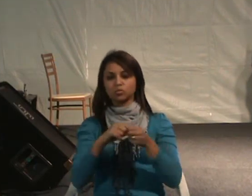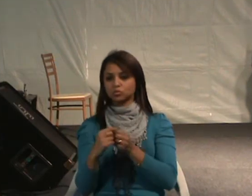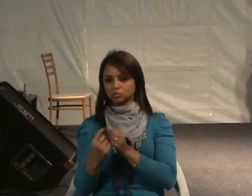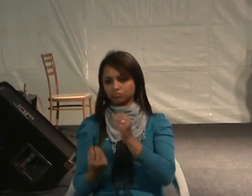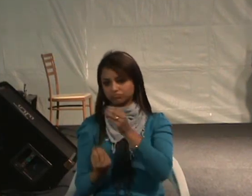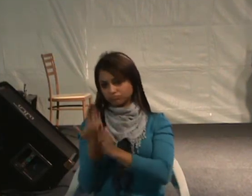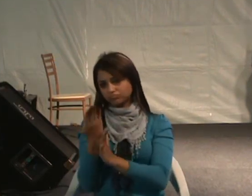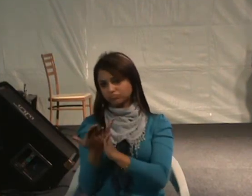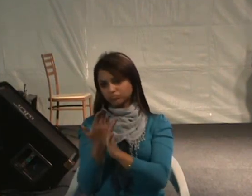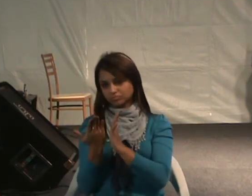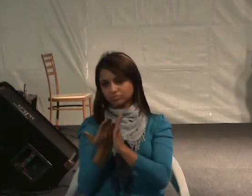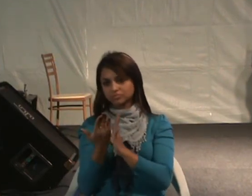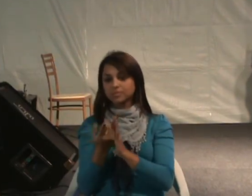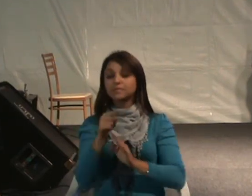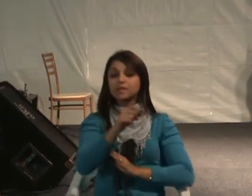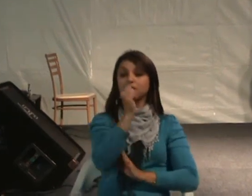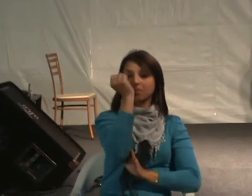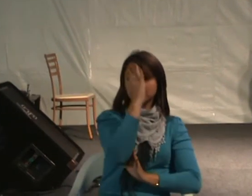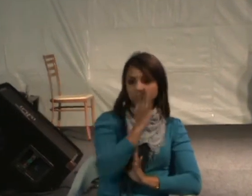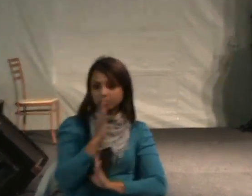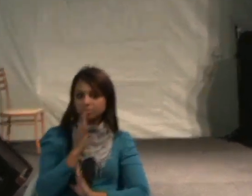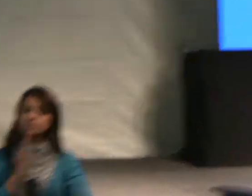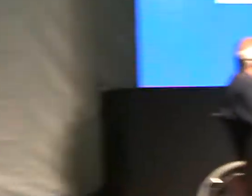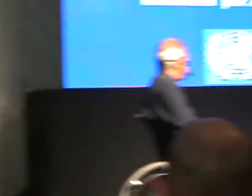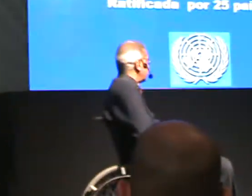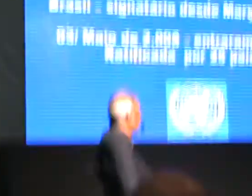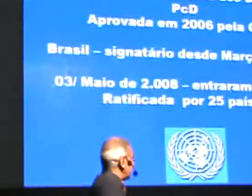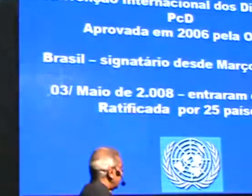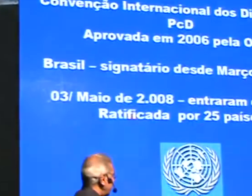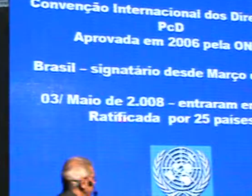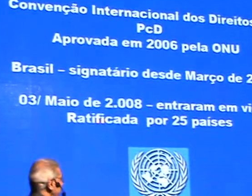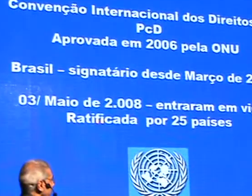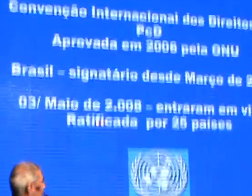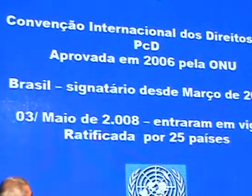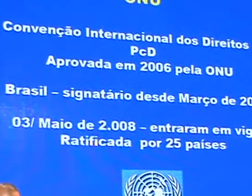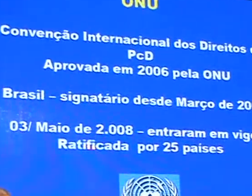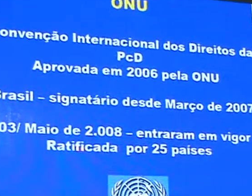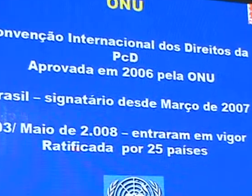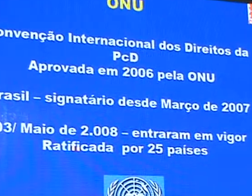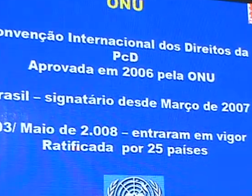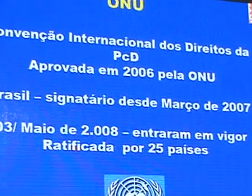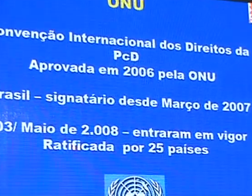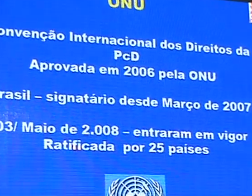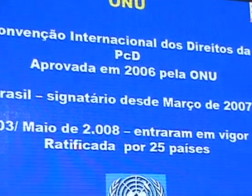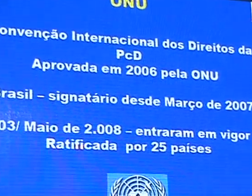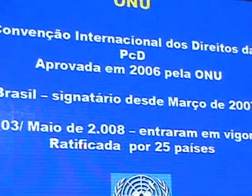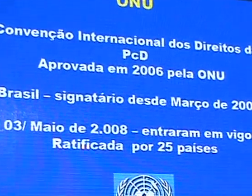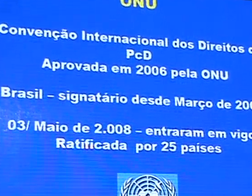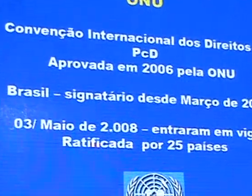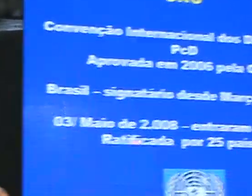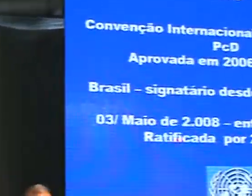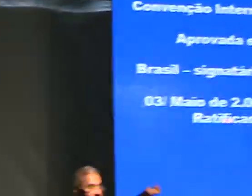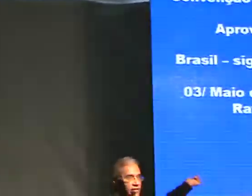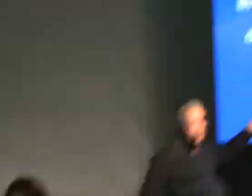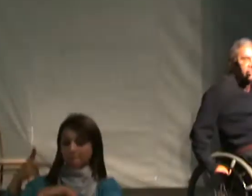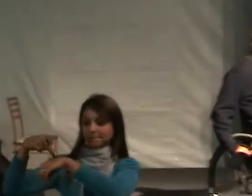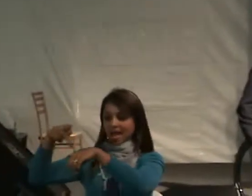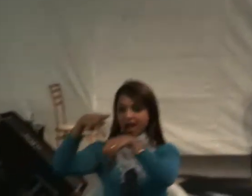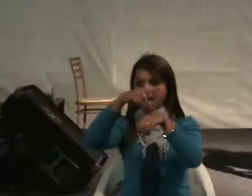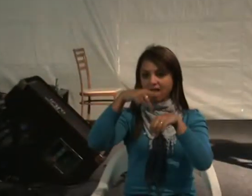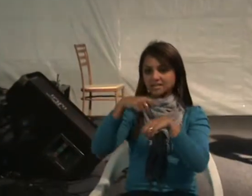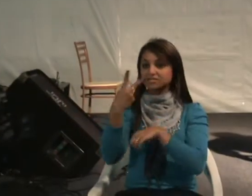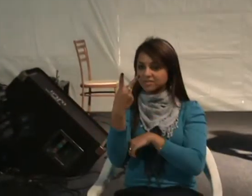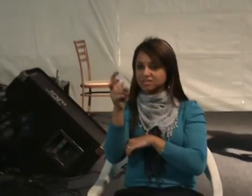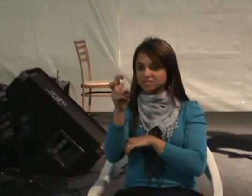Convenção e o Brasil foi signatário. É um dos países signatários. Na época, ela já começou com 25 países que